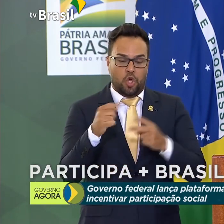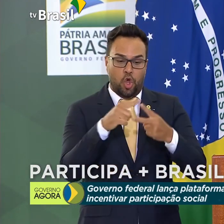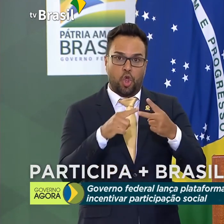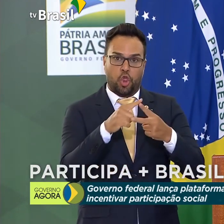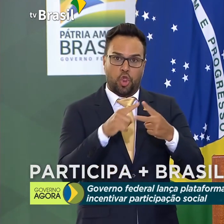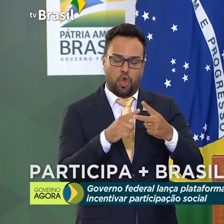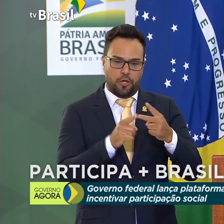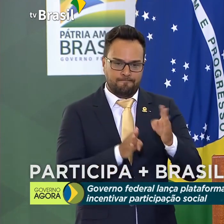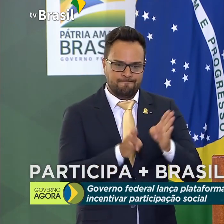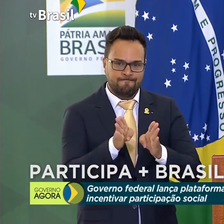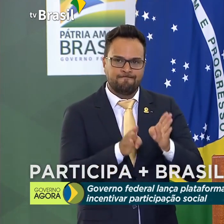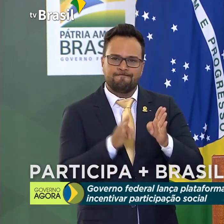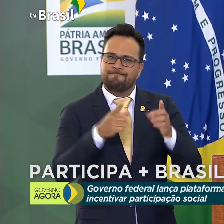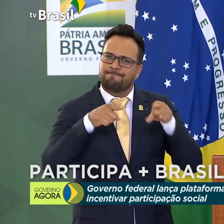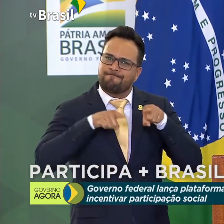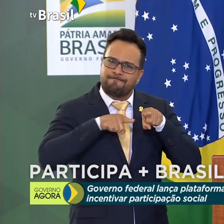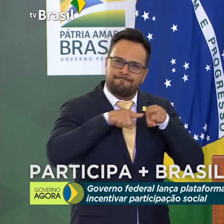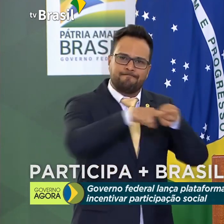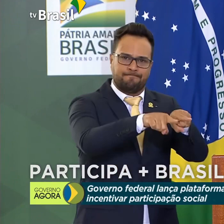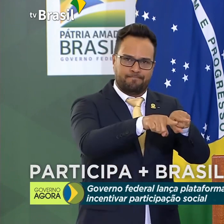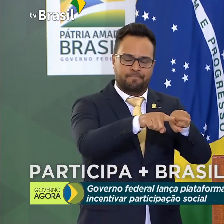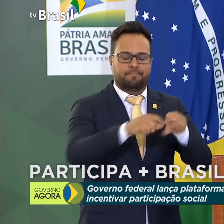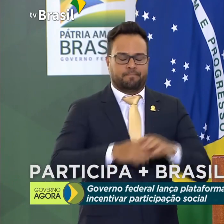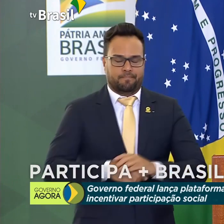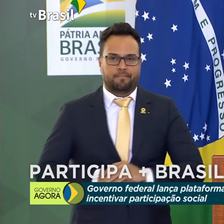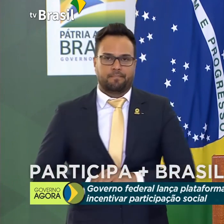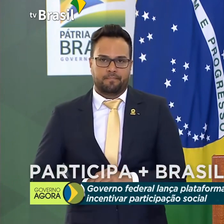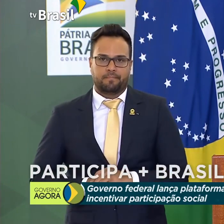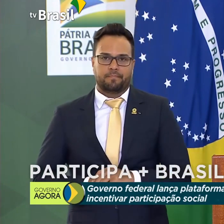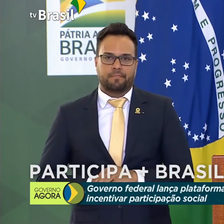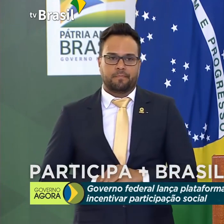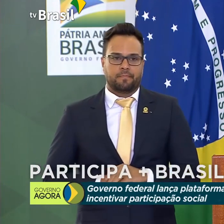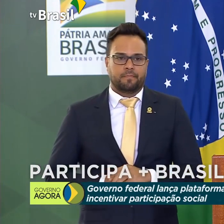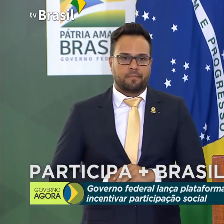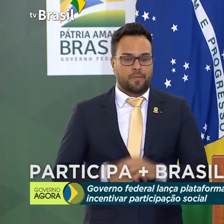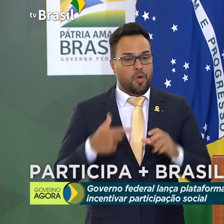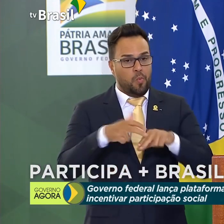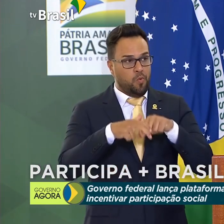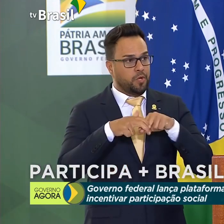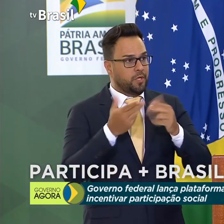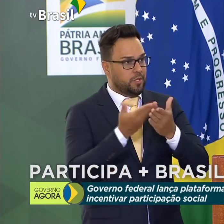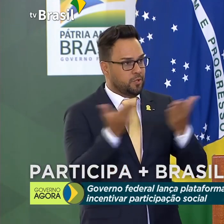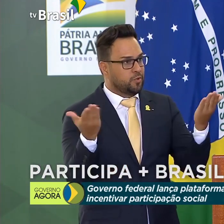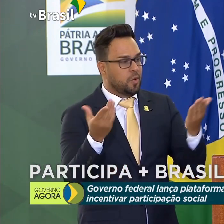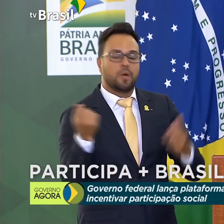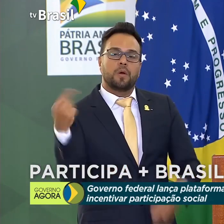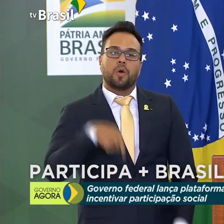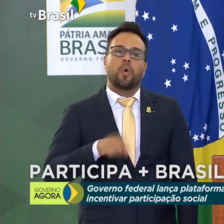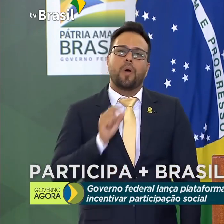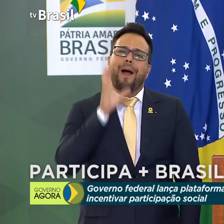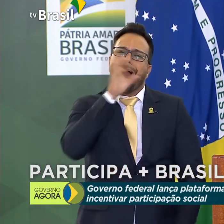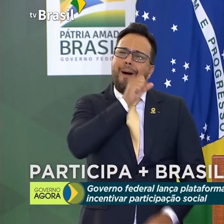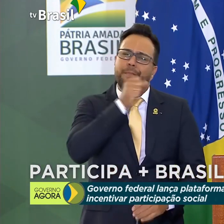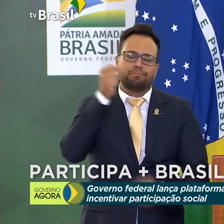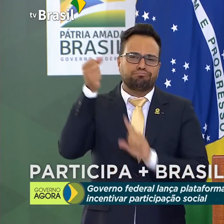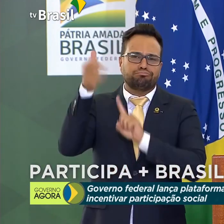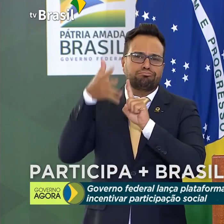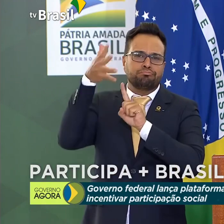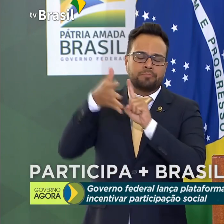concomitantemente. E, assim sendo, quero apenas aqui, nessas rápidas palavras,